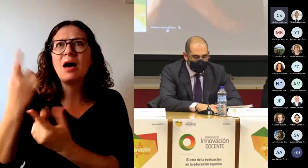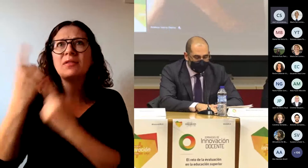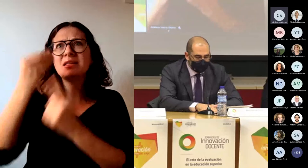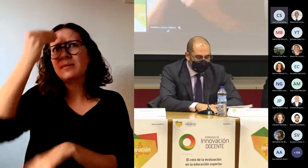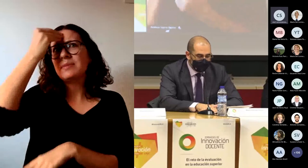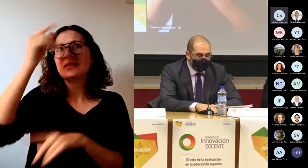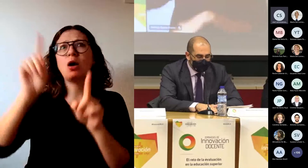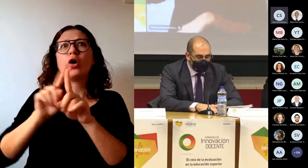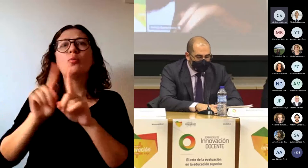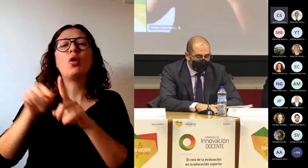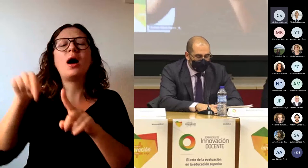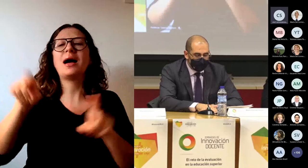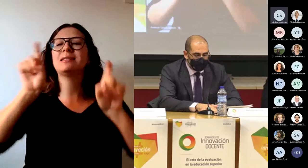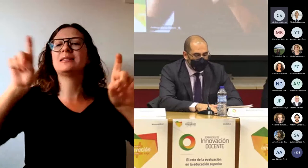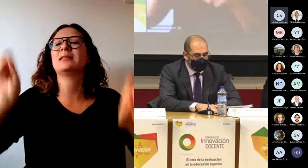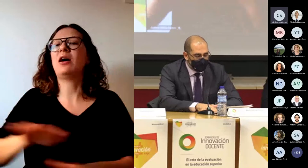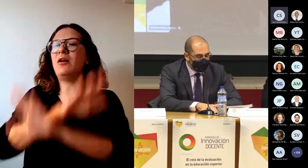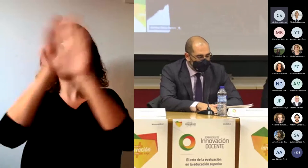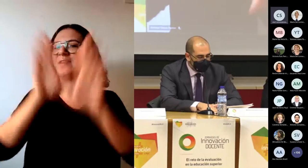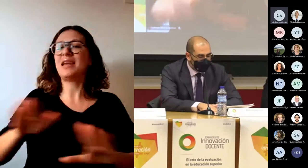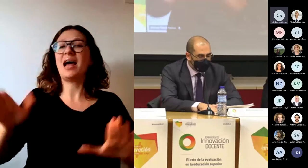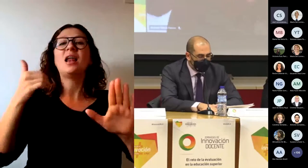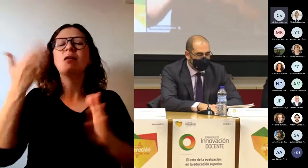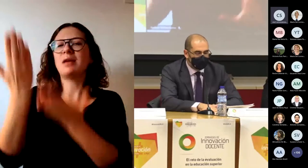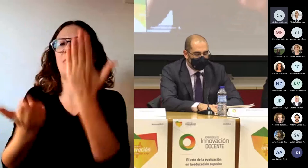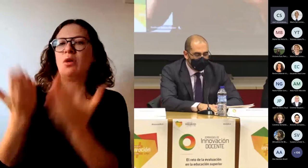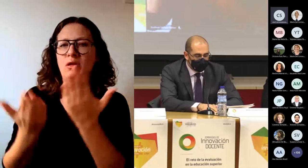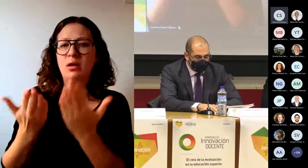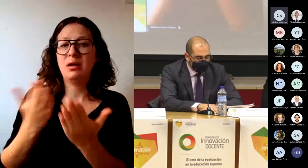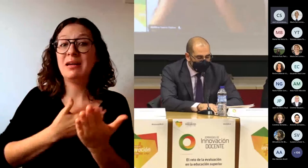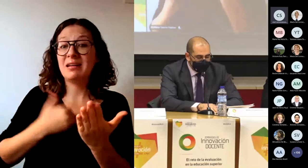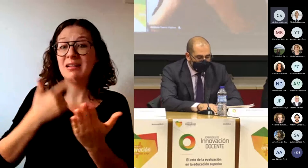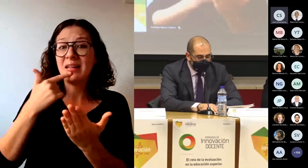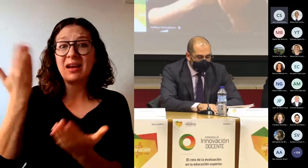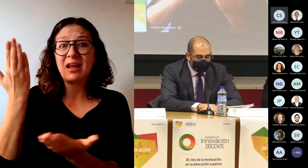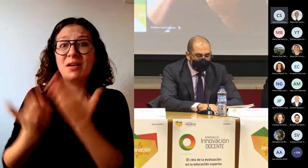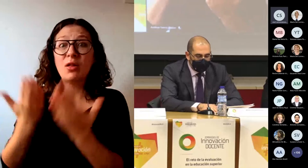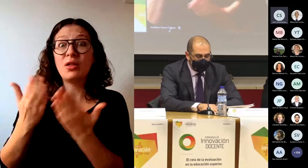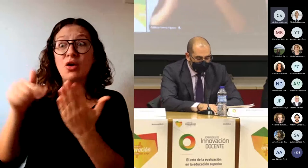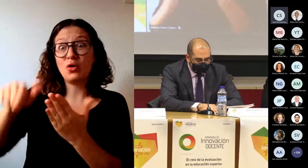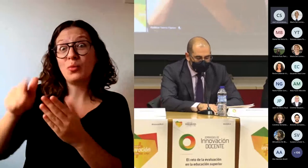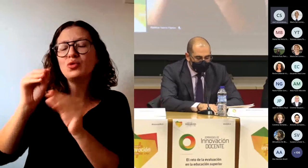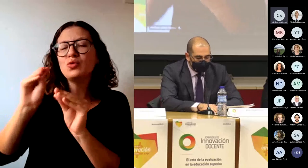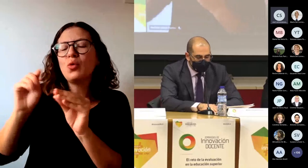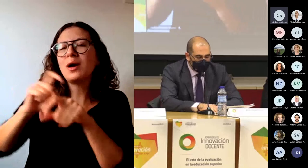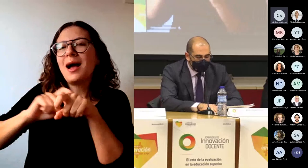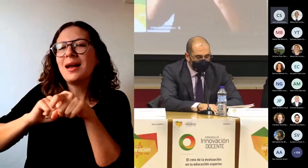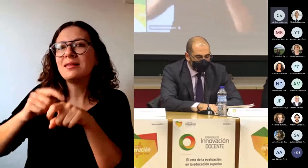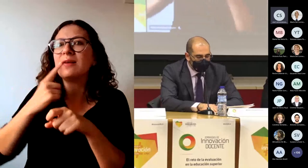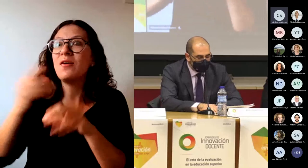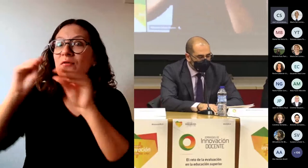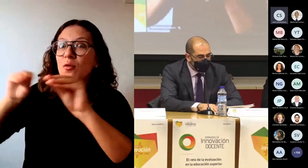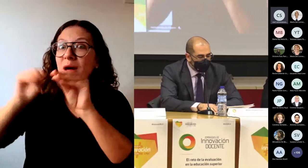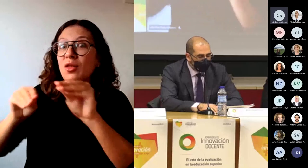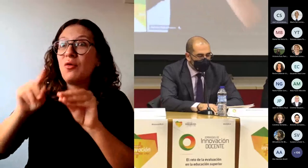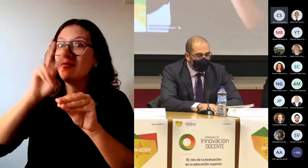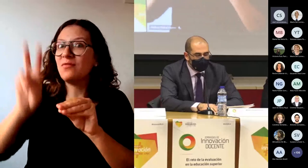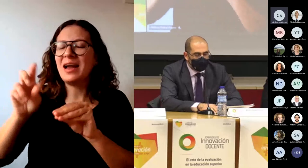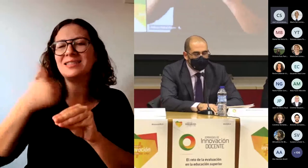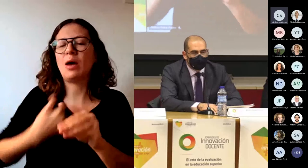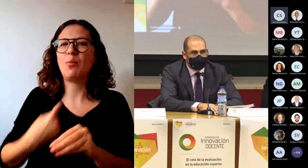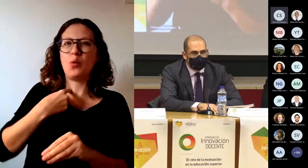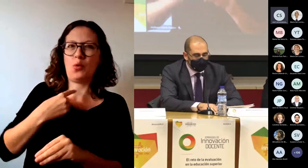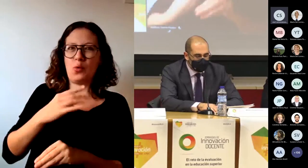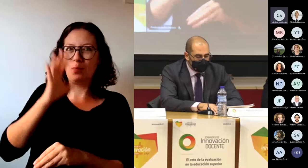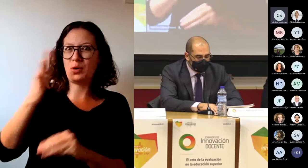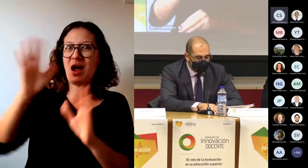perdiendo así mucho de su riqueza funcional y de su carácter formador. El Consejo Europeo de Educación Superior nos propuso claramente un cambio